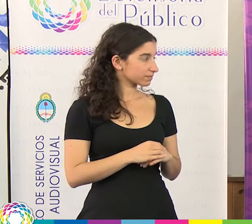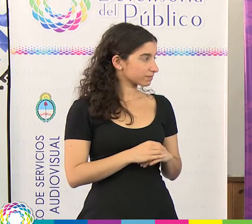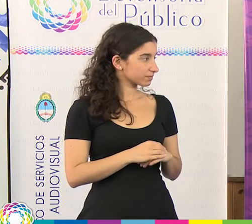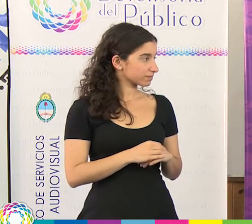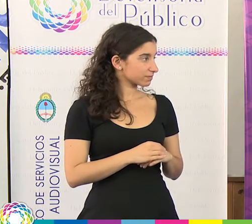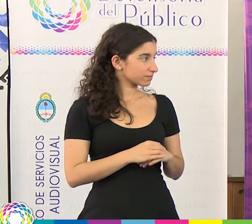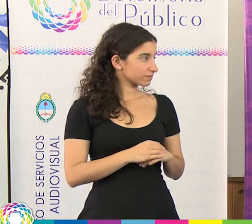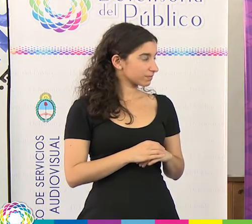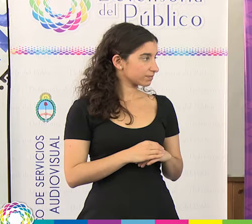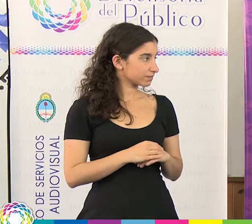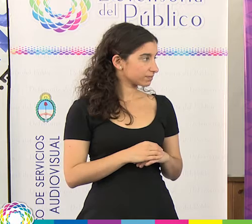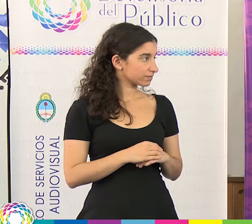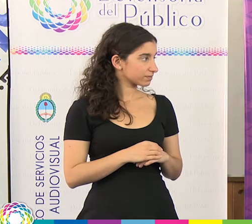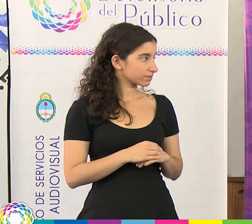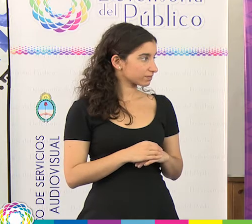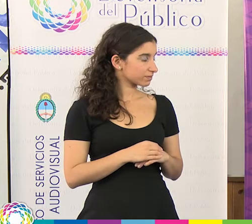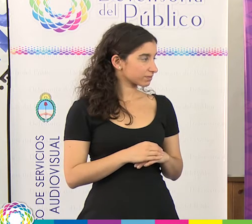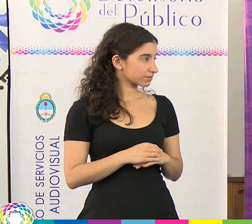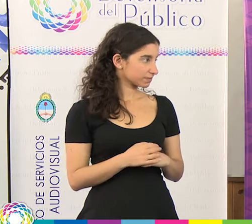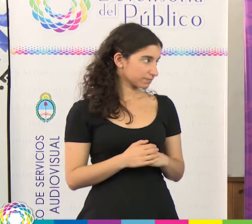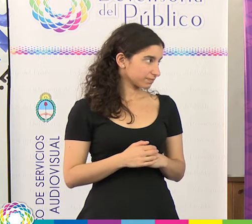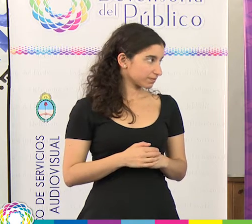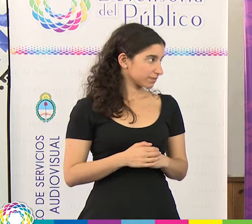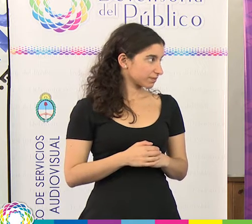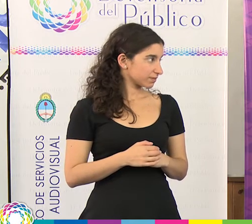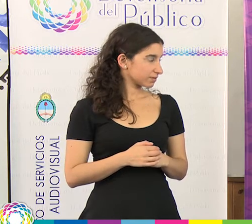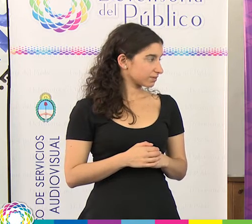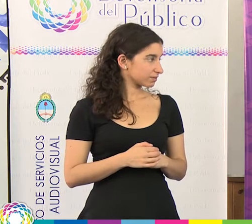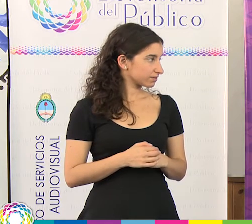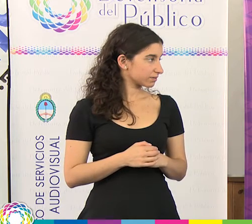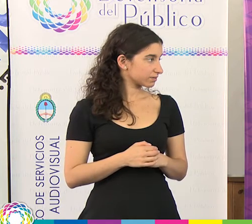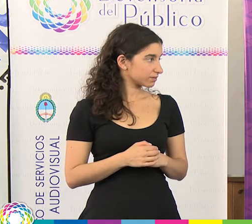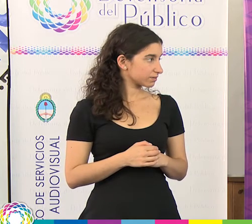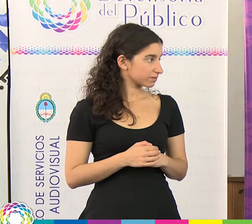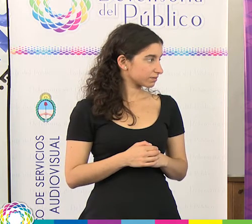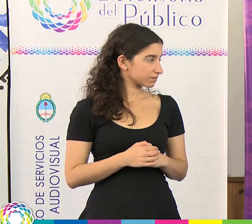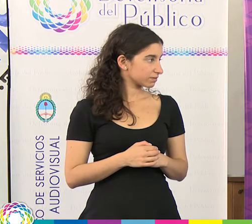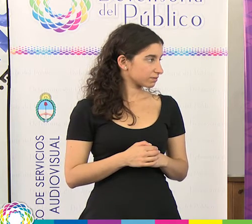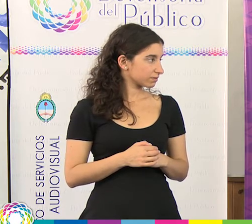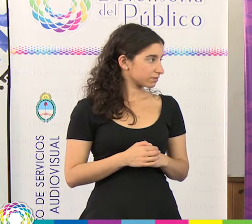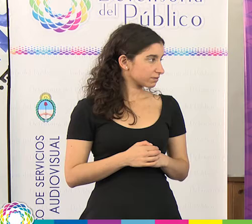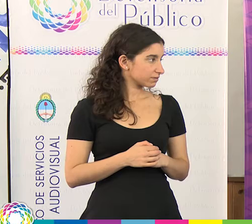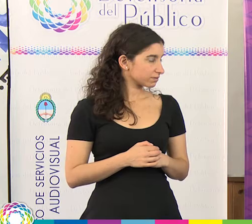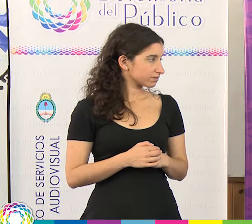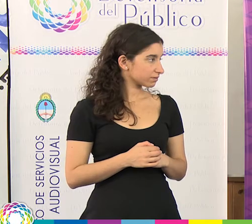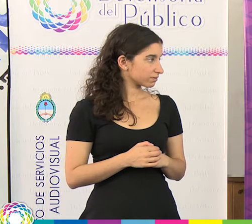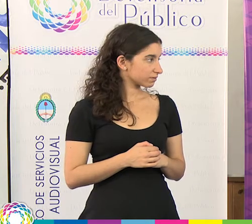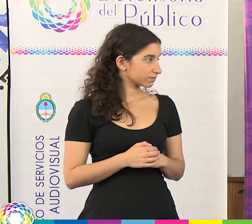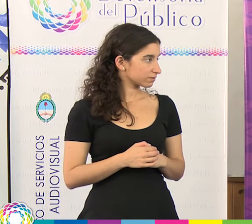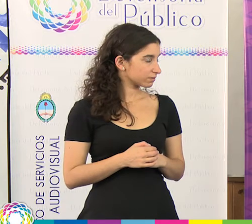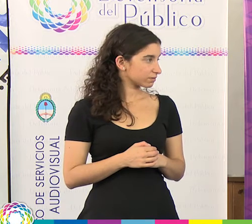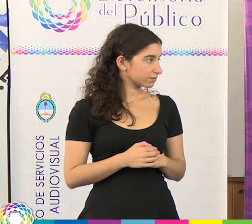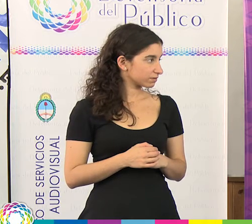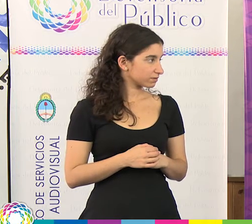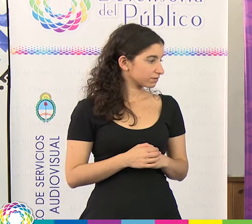Inche Pinyen Marcela, Guara Junín de los Andes, Inche Guara